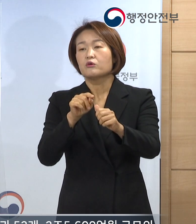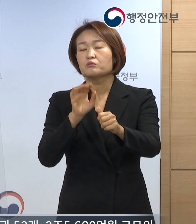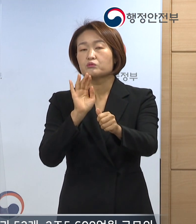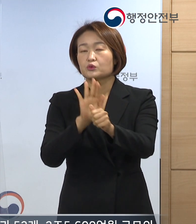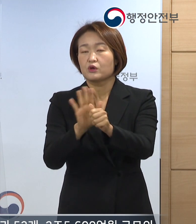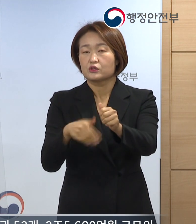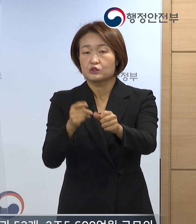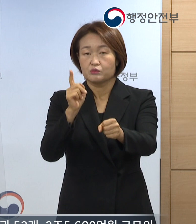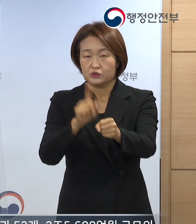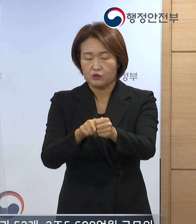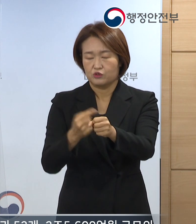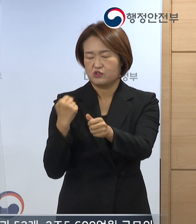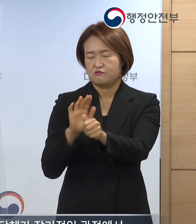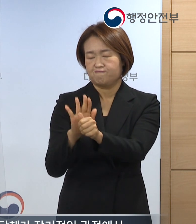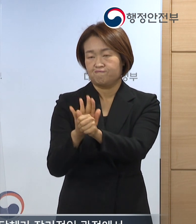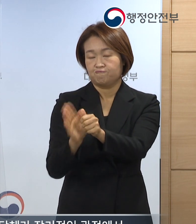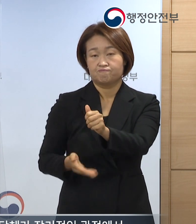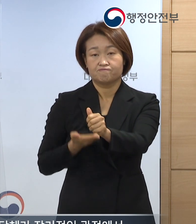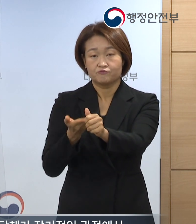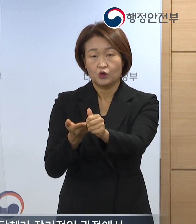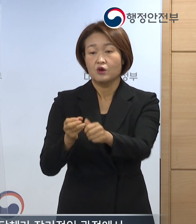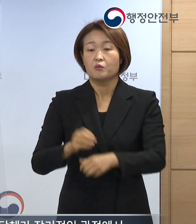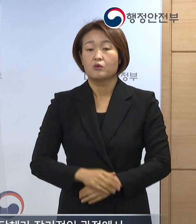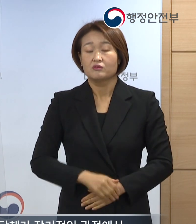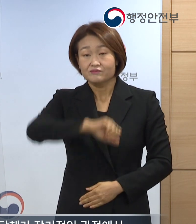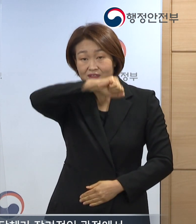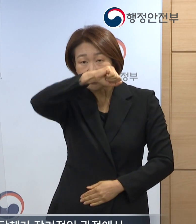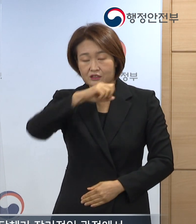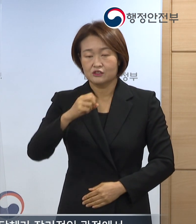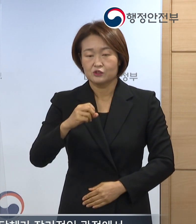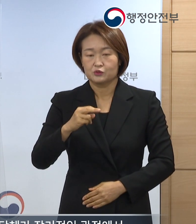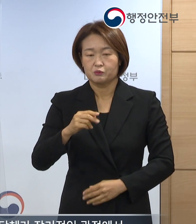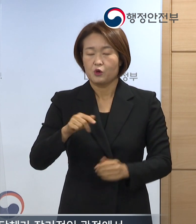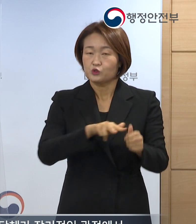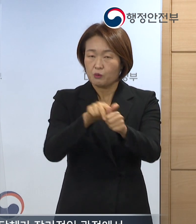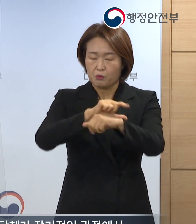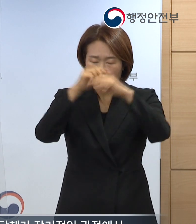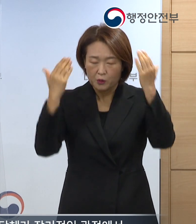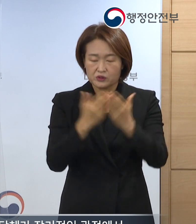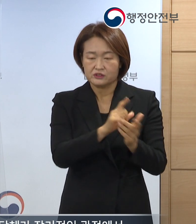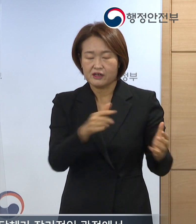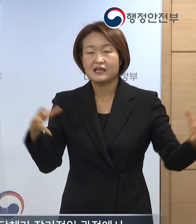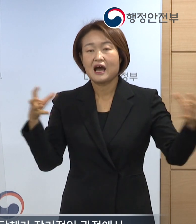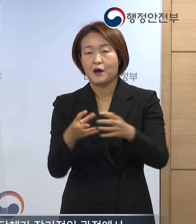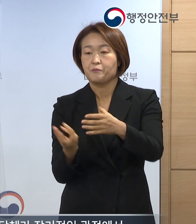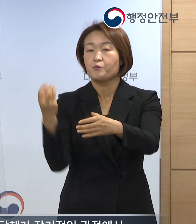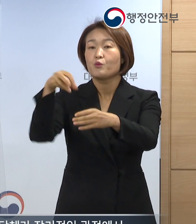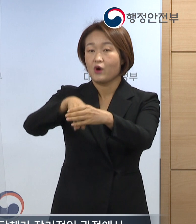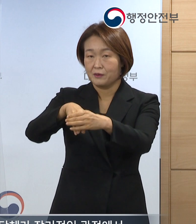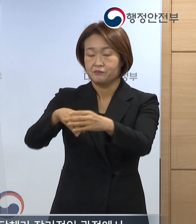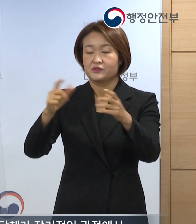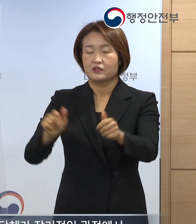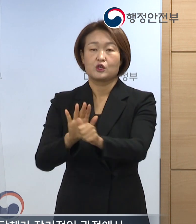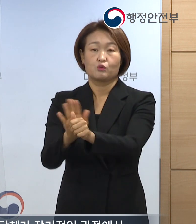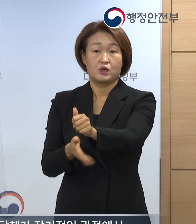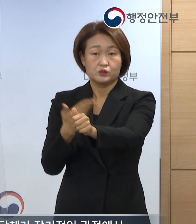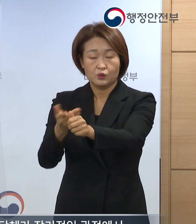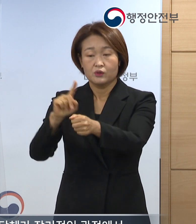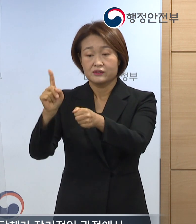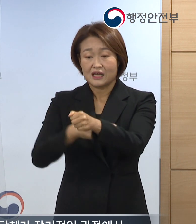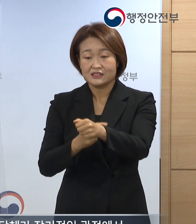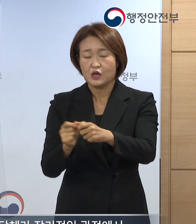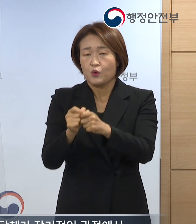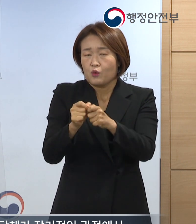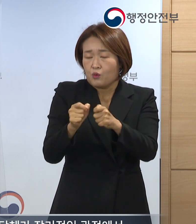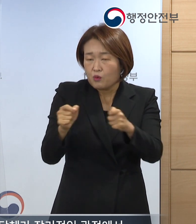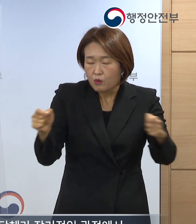증진 사업을 뒷받침하되 각 재원을 패키지 형태로 지역에 투입함으로써 자치단체가 장기적인